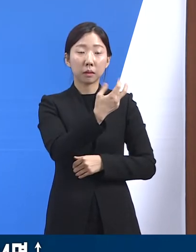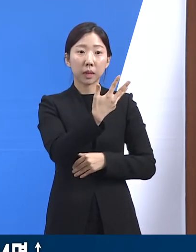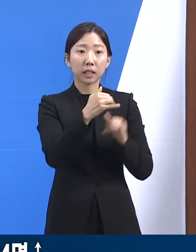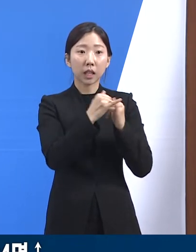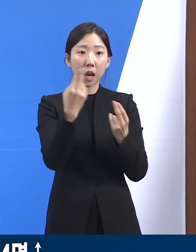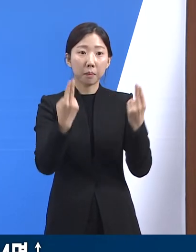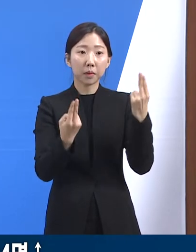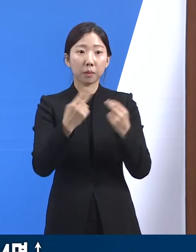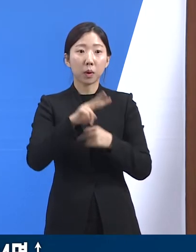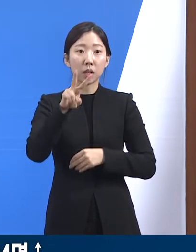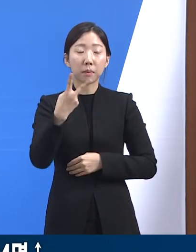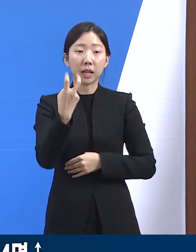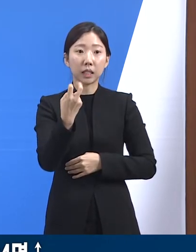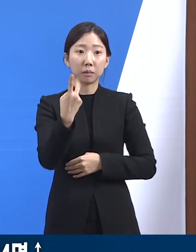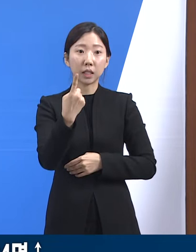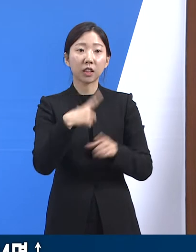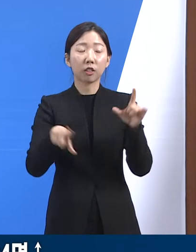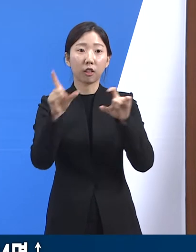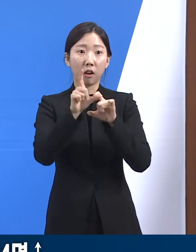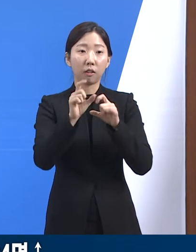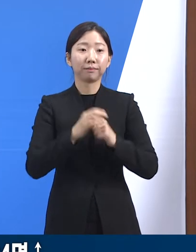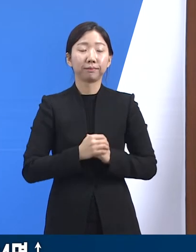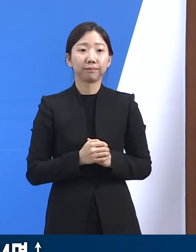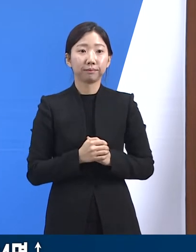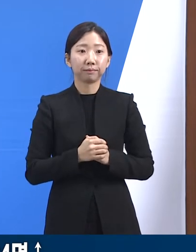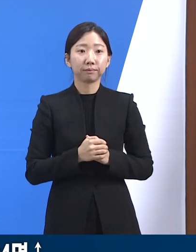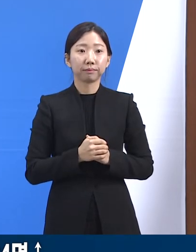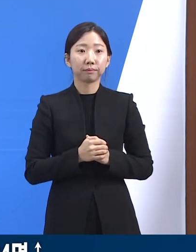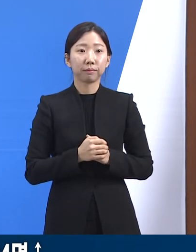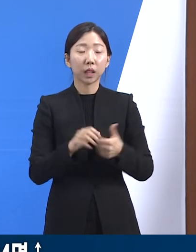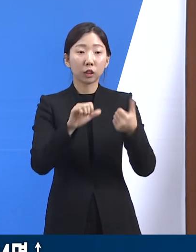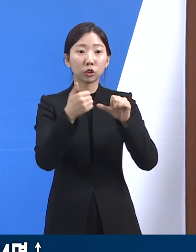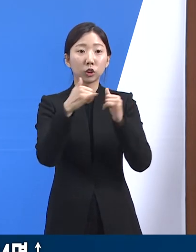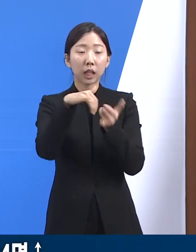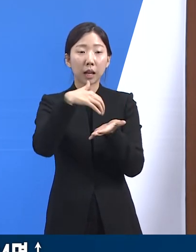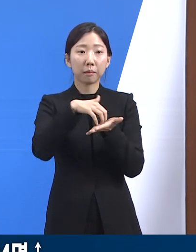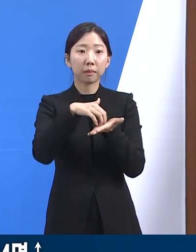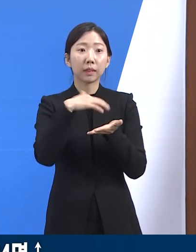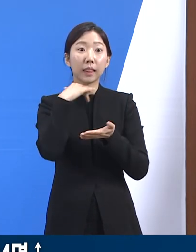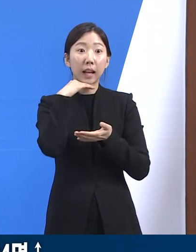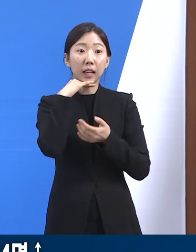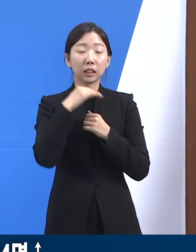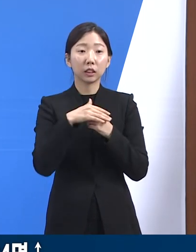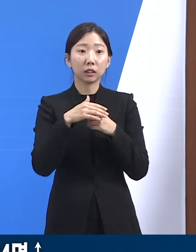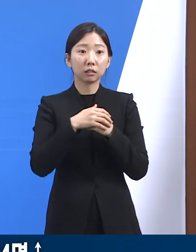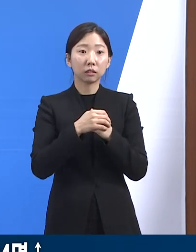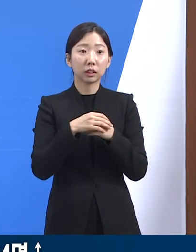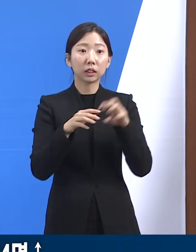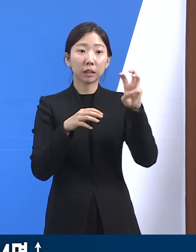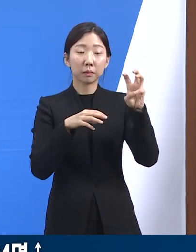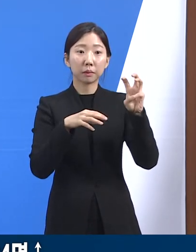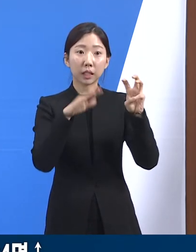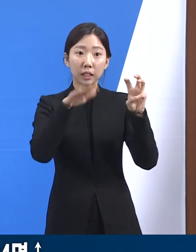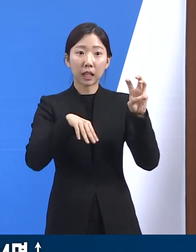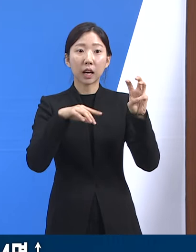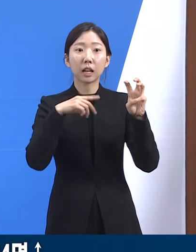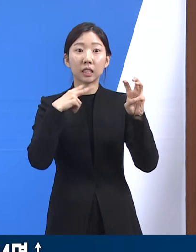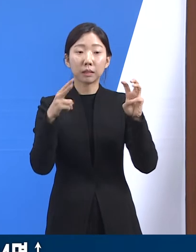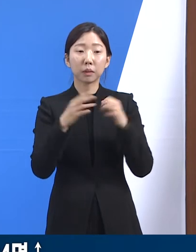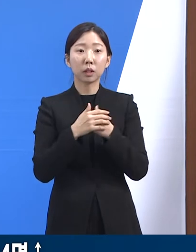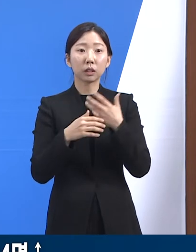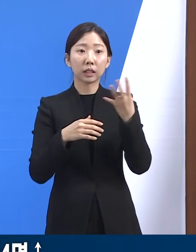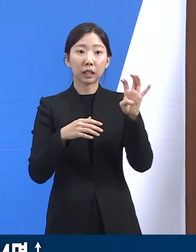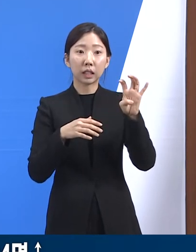221명 증가했습니다. 사망자 연령별 현황은 30세 이하 2명, 40대 6명,